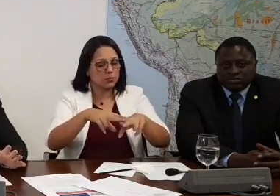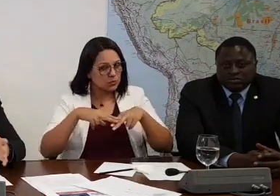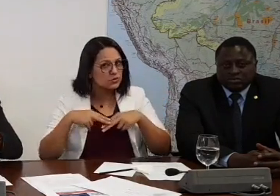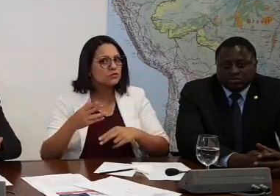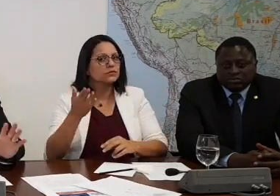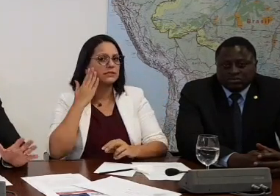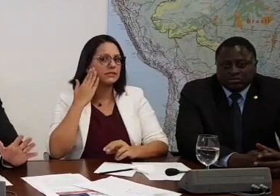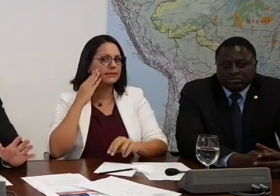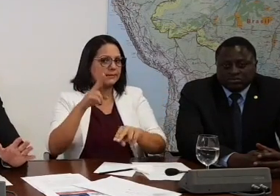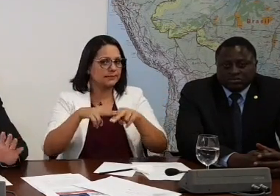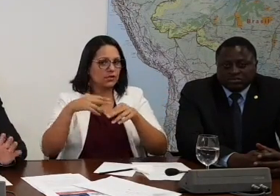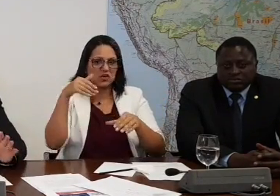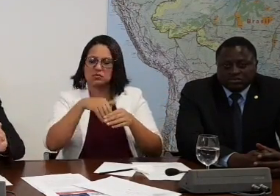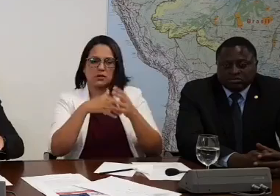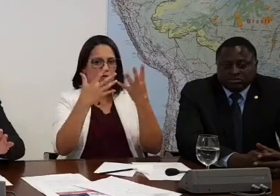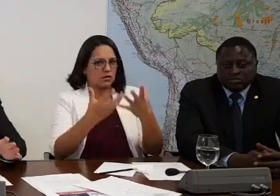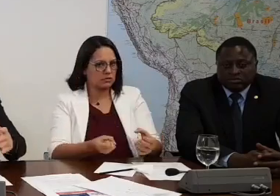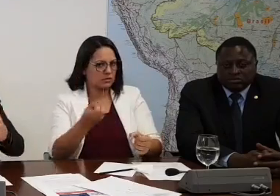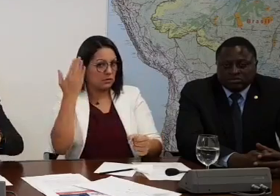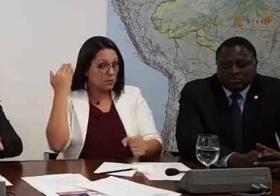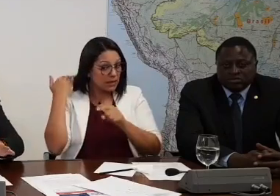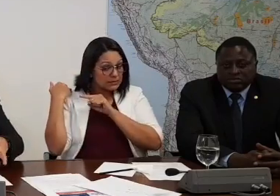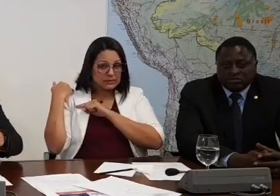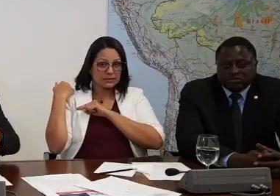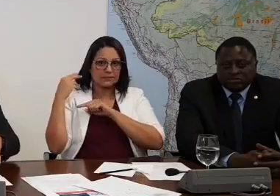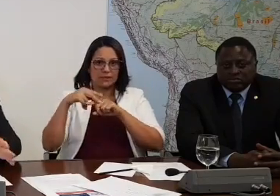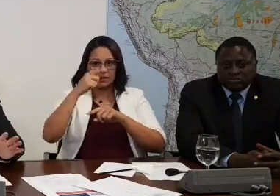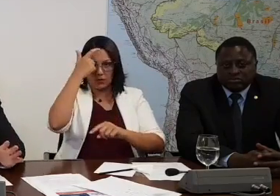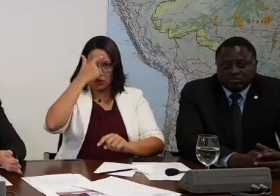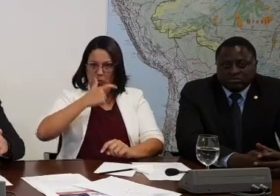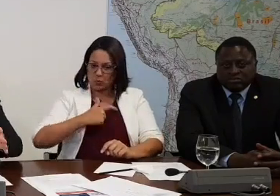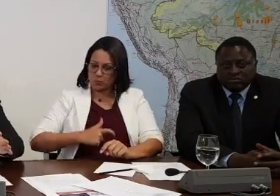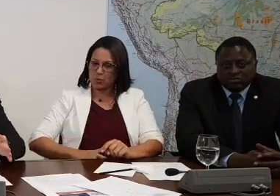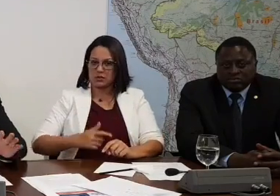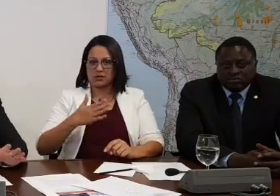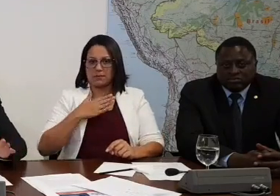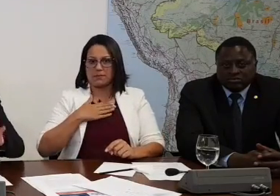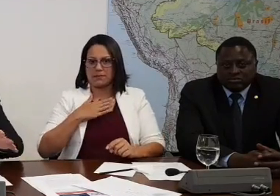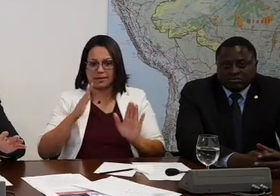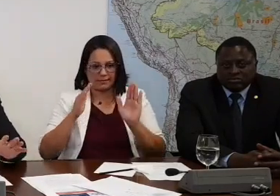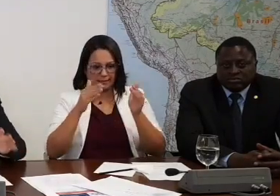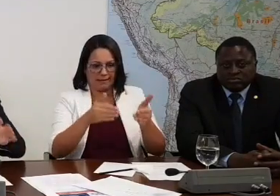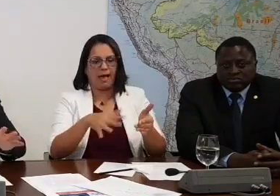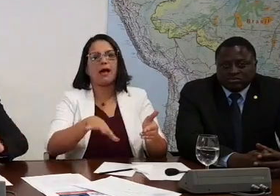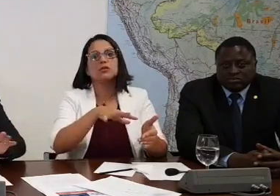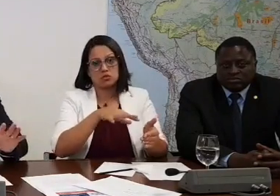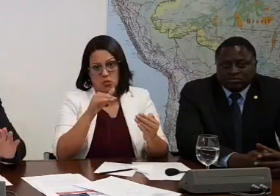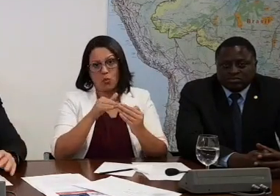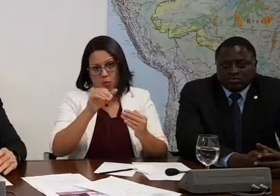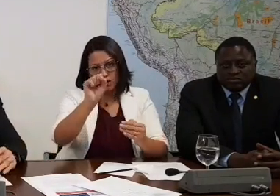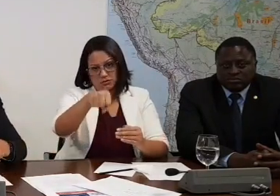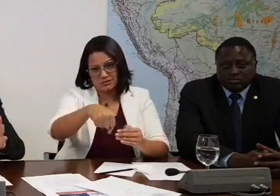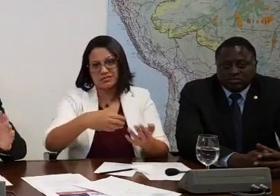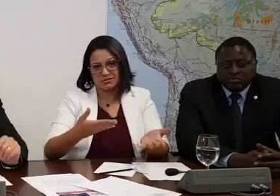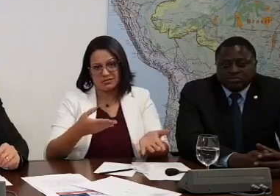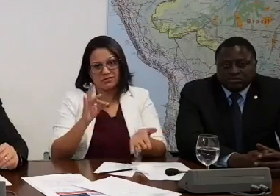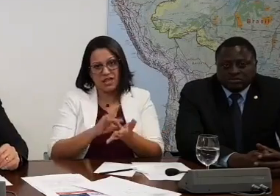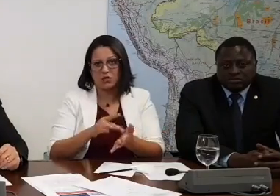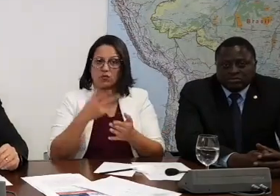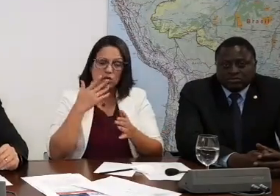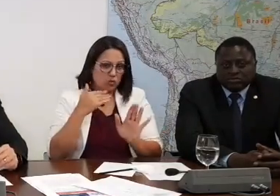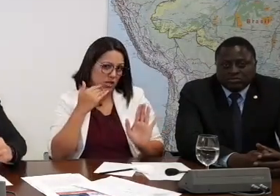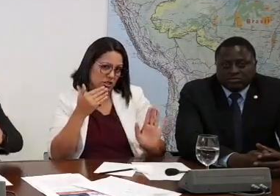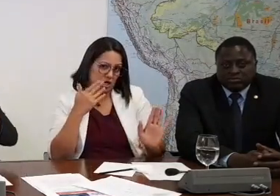para votar contra também que eu tinha um comportamento muito voltado para a minha classe. Concordo, sim, não vou negar isso daí, não vou